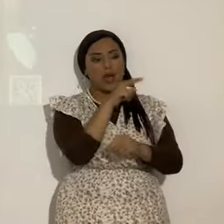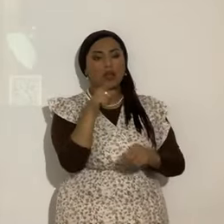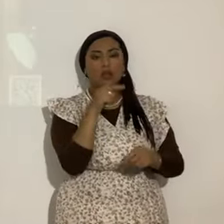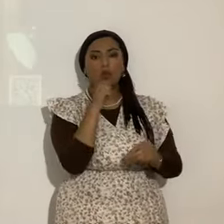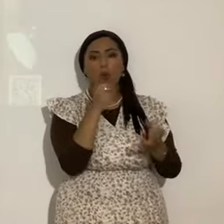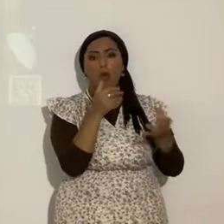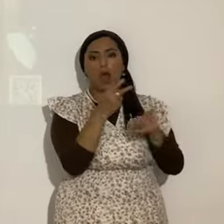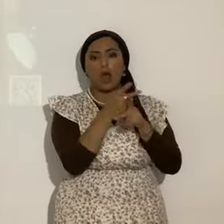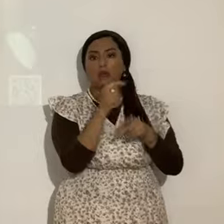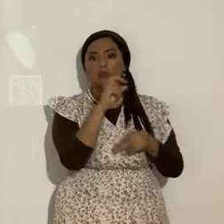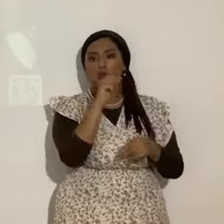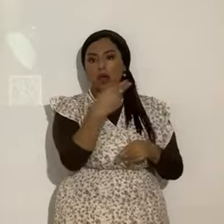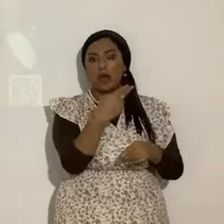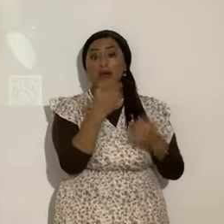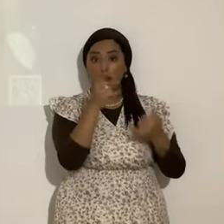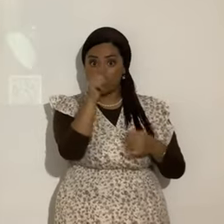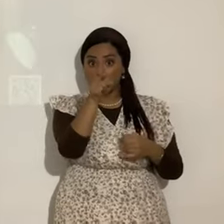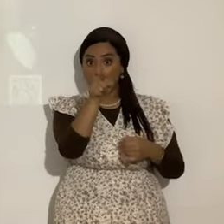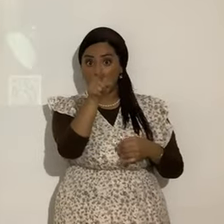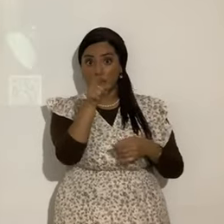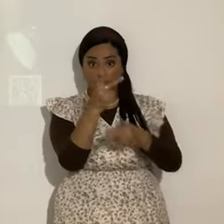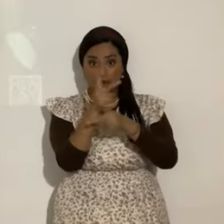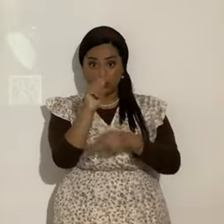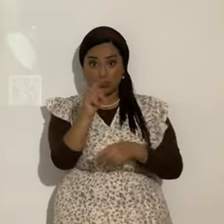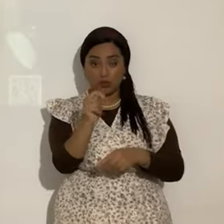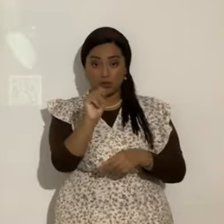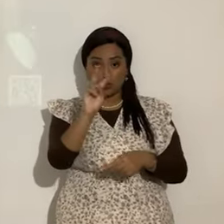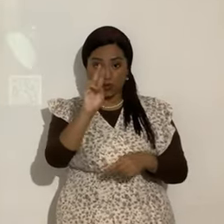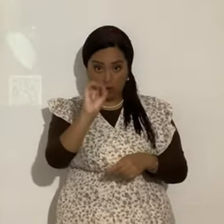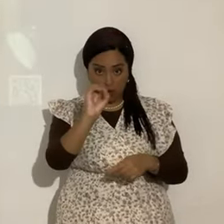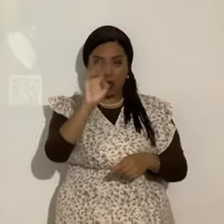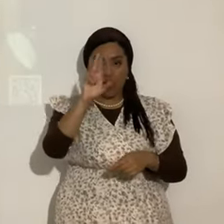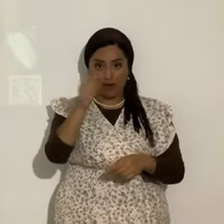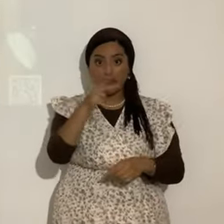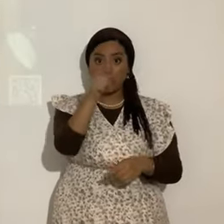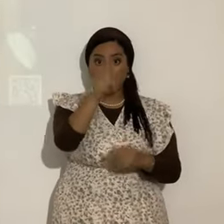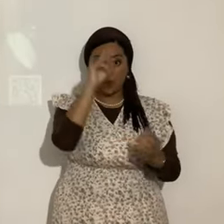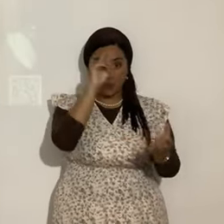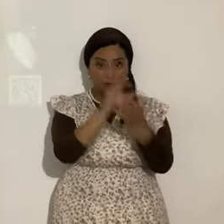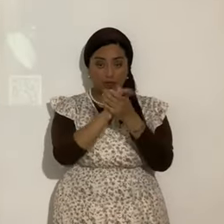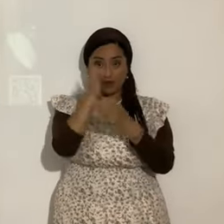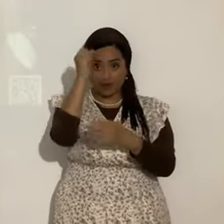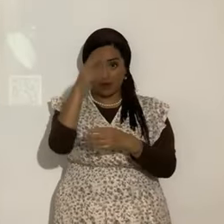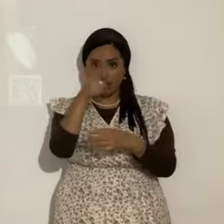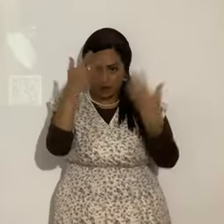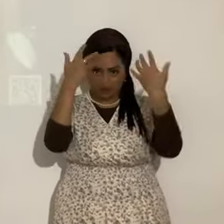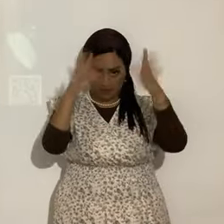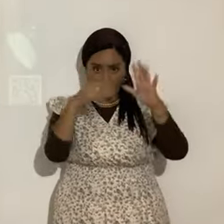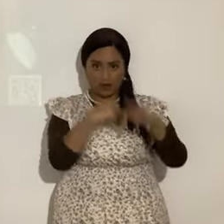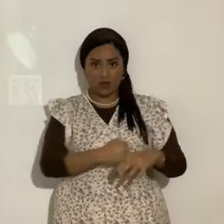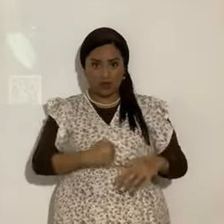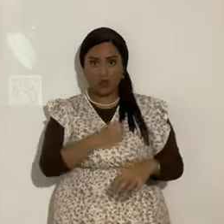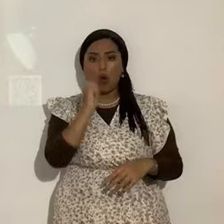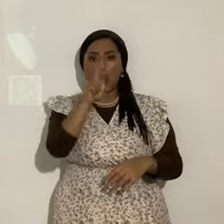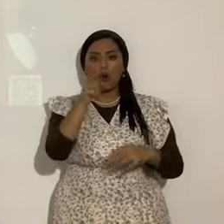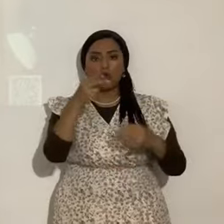Ahora la cosa va para ti. guardas Torah. Tú has creído en el mensaje de arrepentimiento. Ya te arrepentiste o sigues siendo muy carnal. Te enojas.